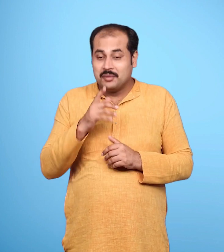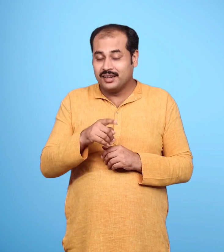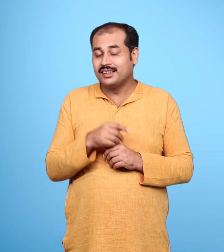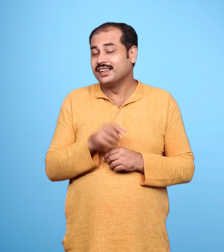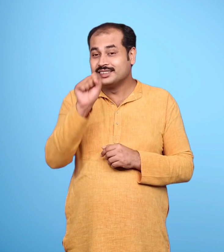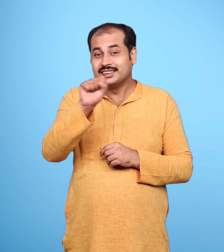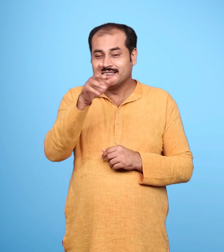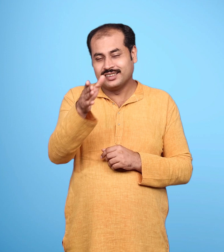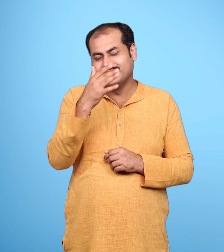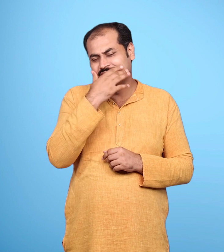लेकिन तुम सुन्दरी हो